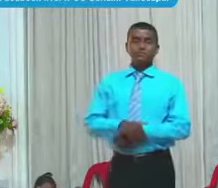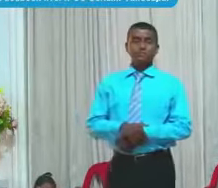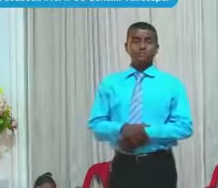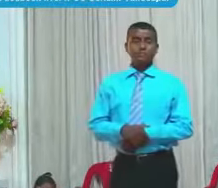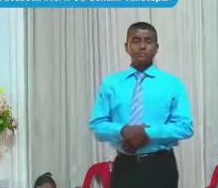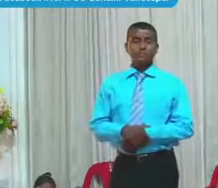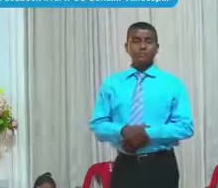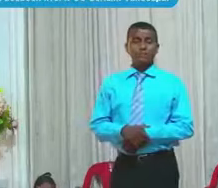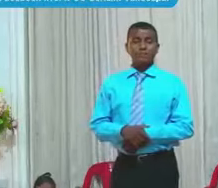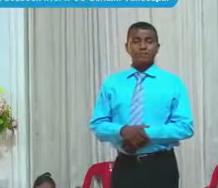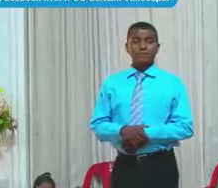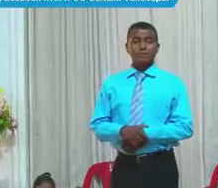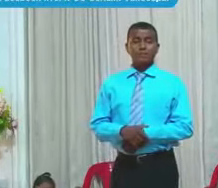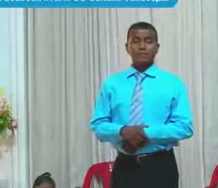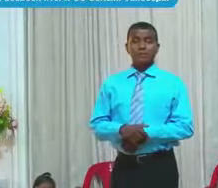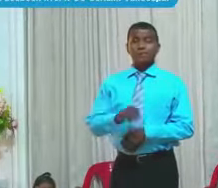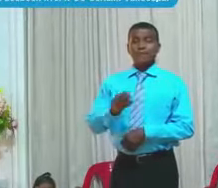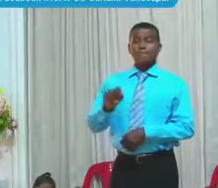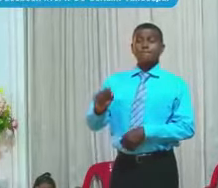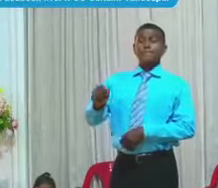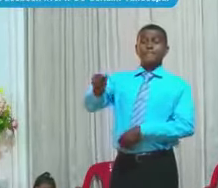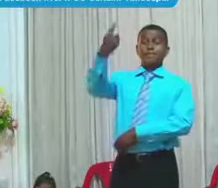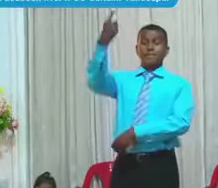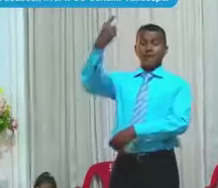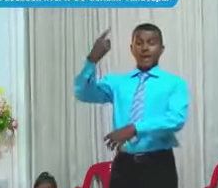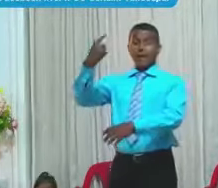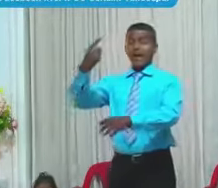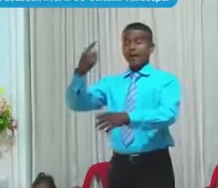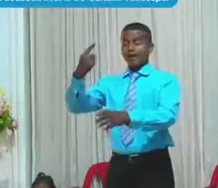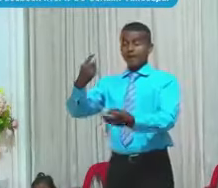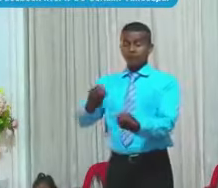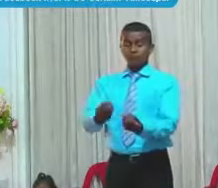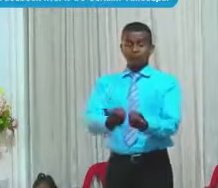El primer Sacrificio En favor Del hombre